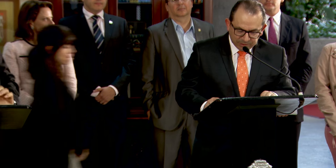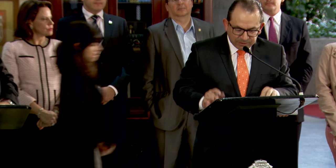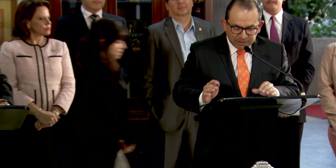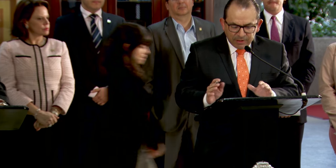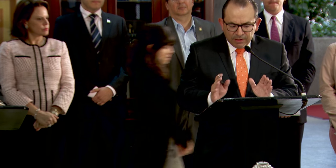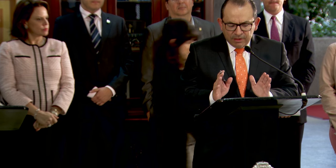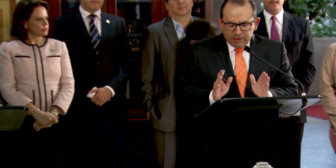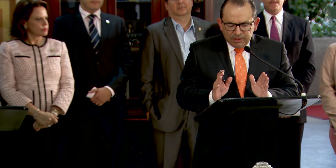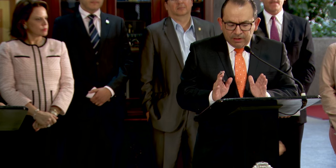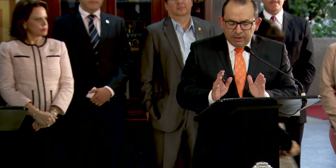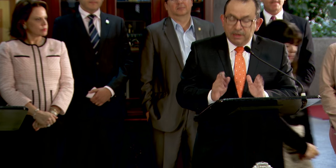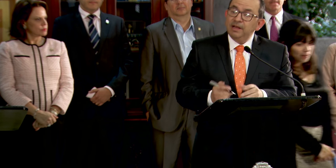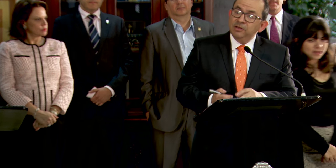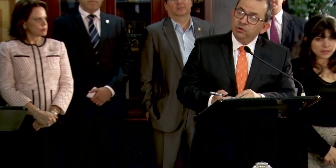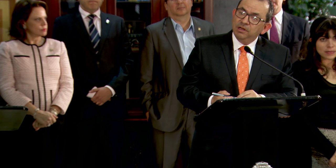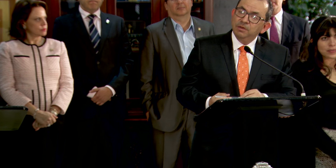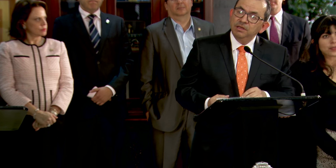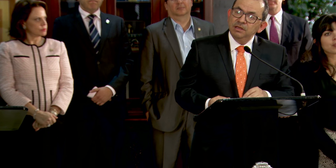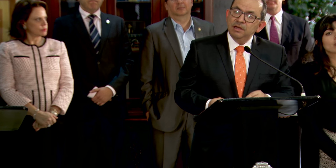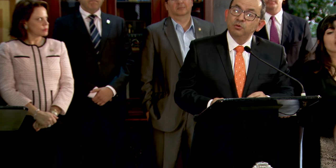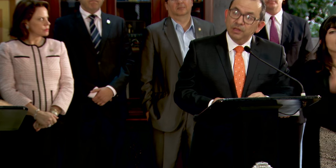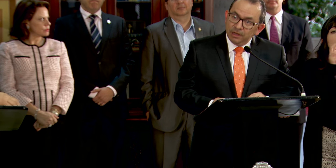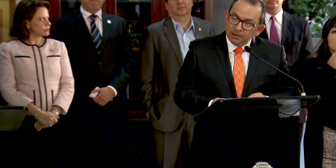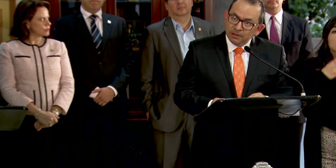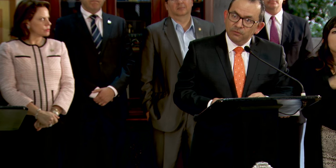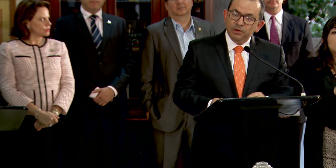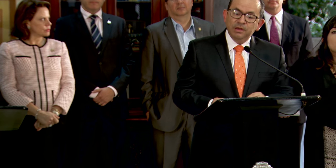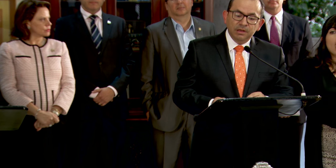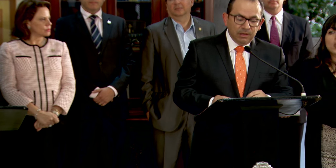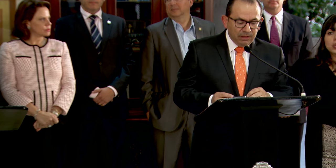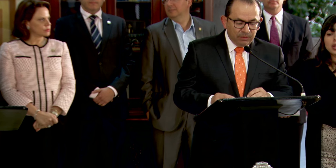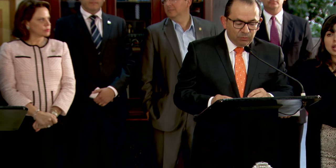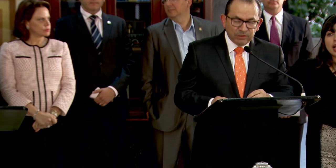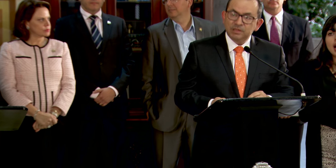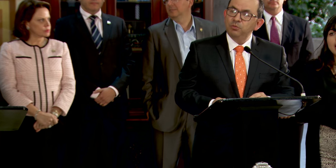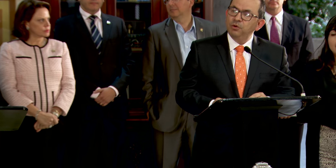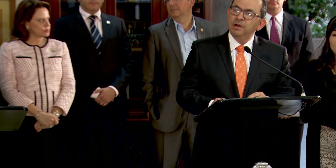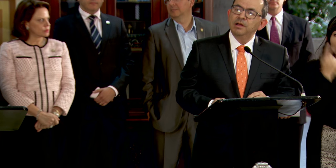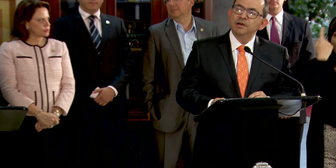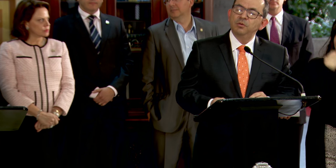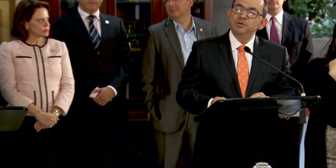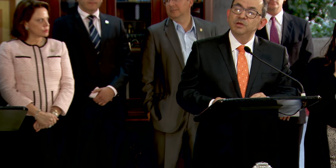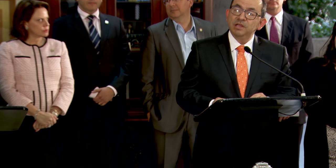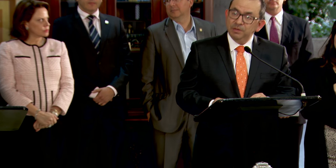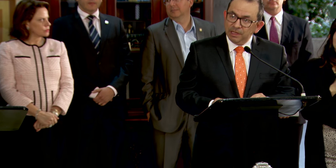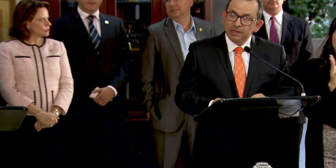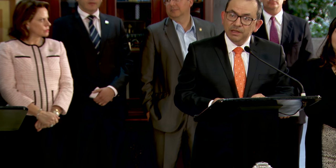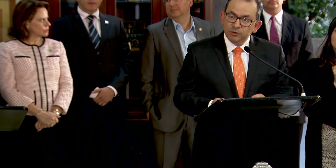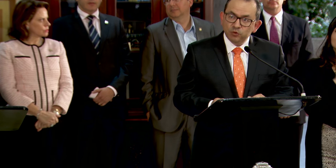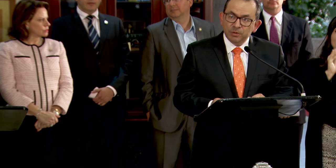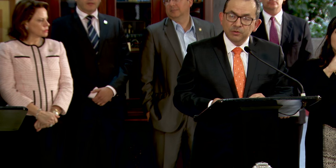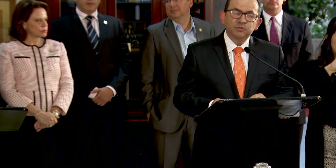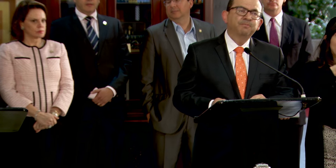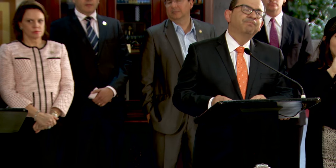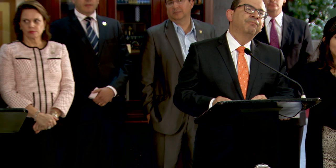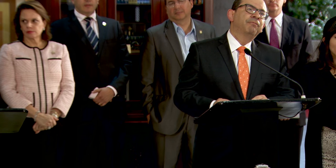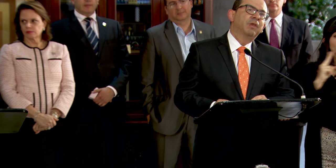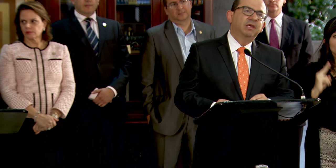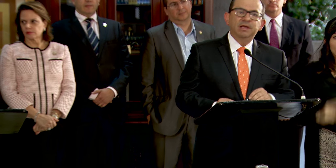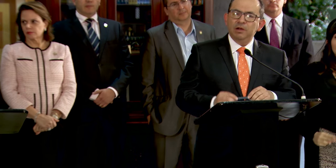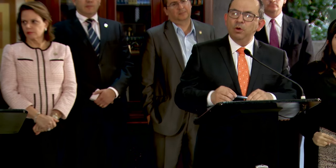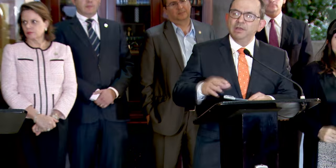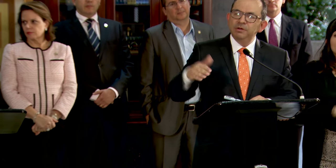Muchas gracias. En el caso de la medida cautelar que fue impuesta por la Comisión Interamericana de Derechos Humanos